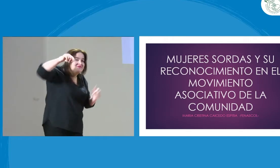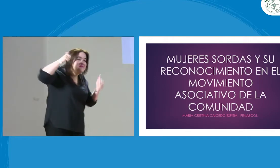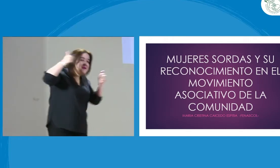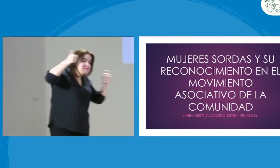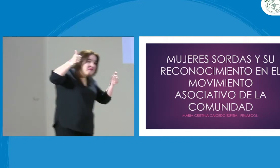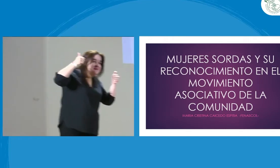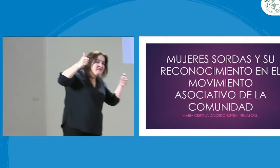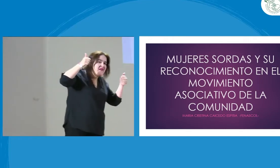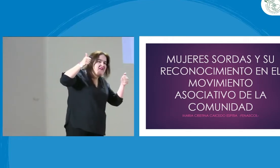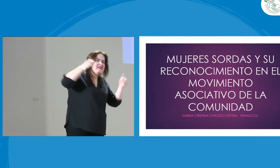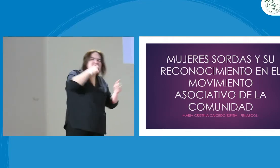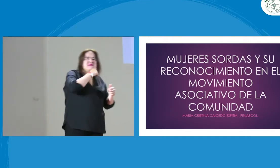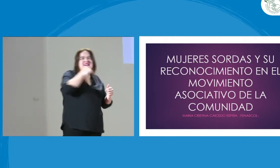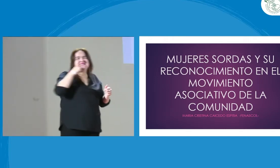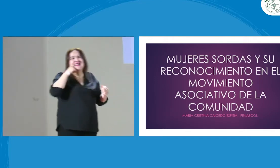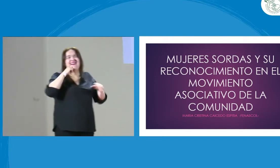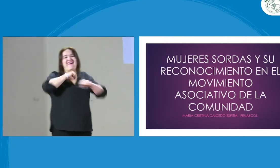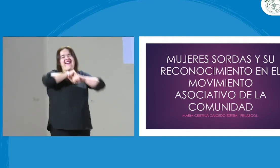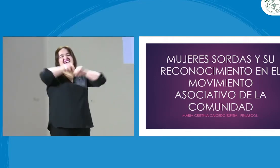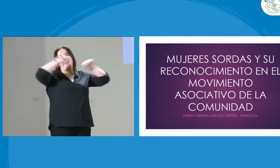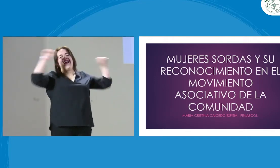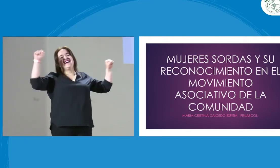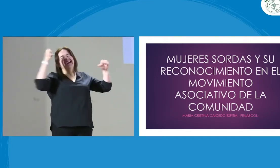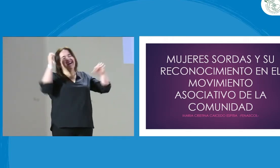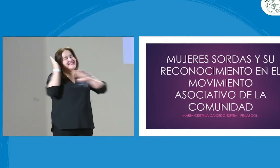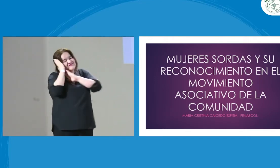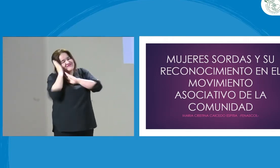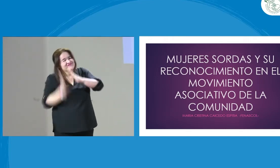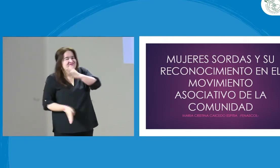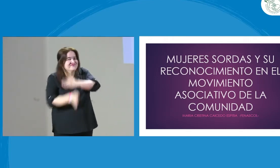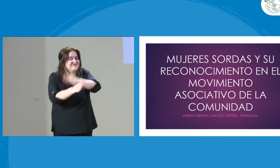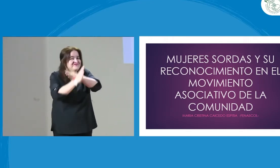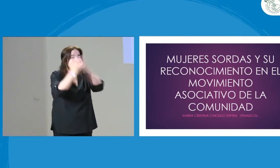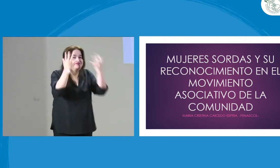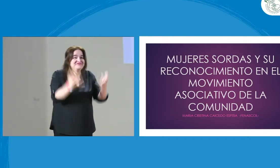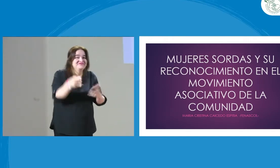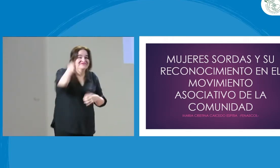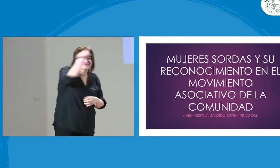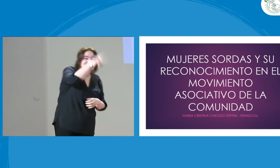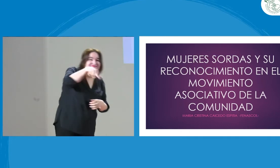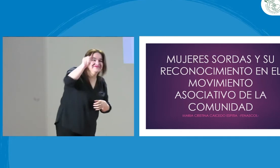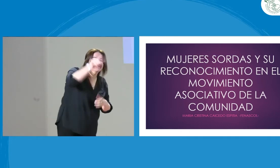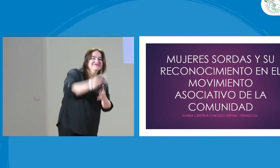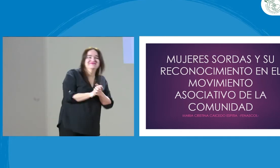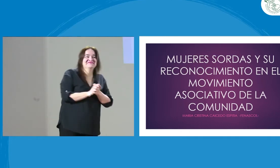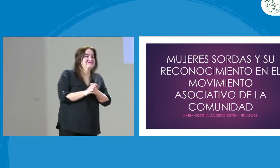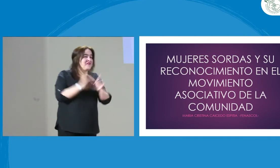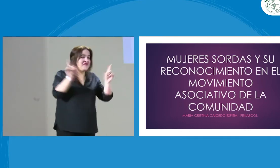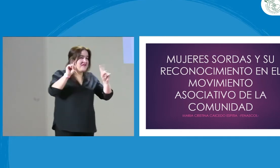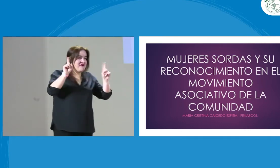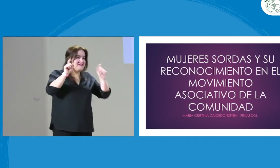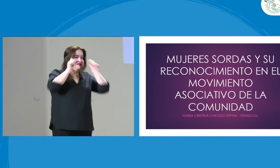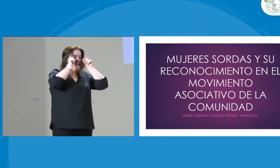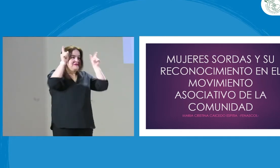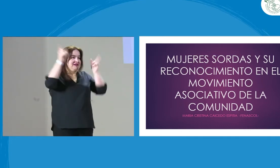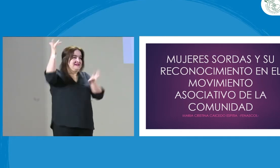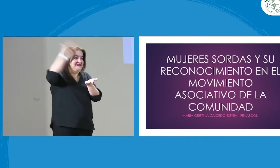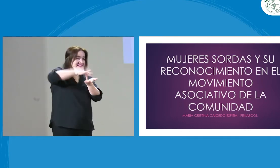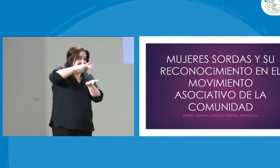¿Les gustó? ¡Ay, qué pereza madrugada! Queremos dormir, ¿cierto? O no,